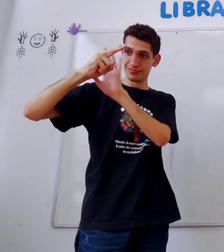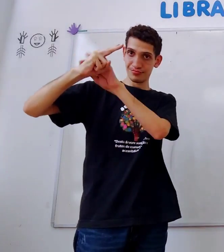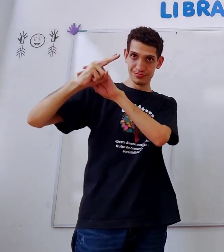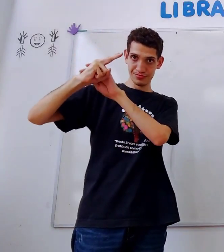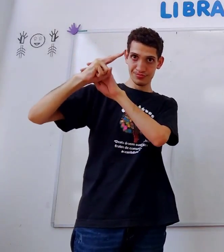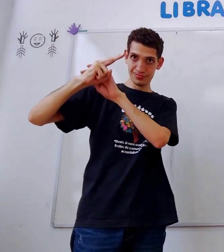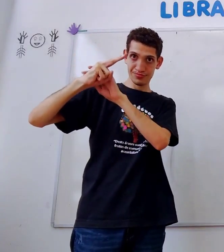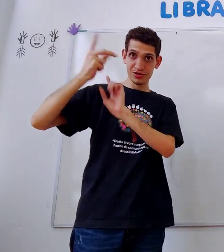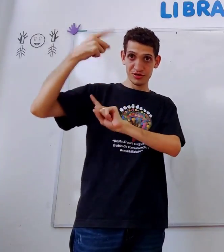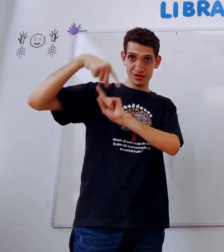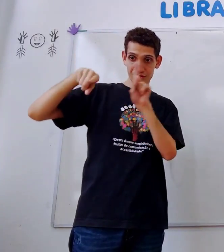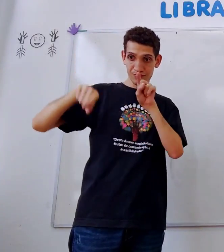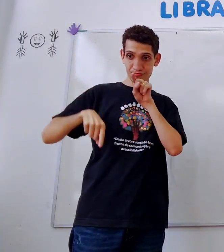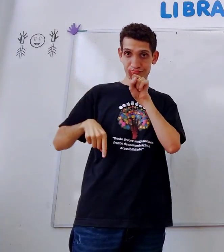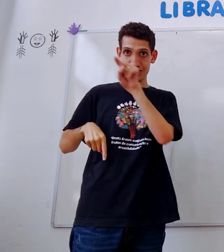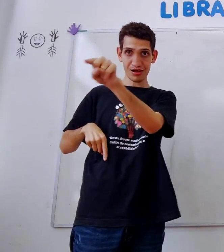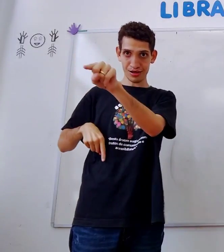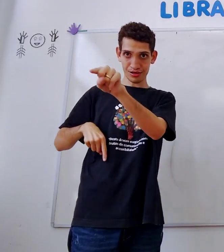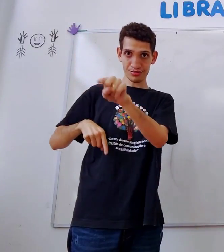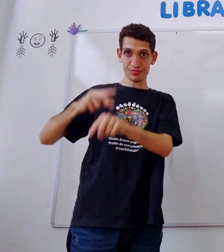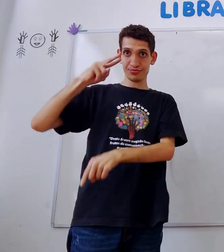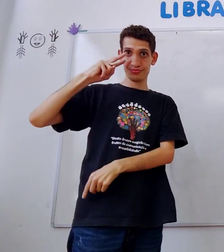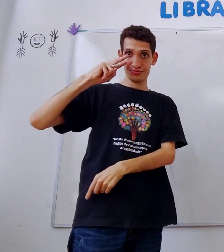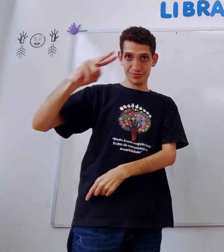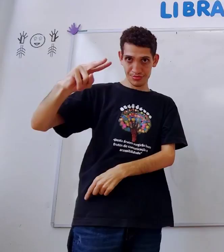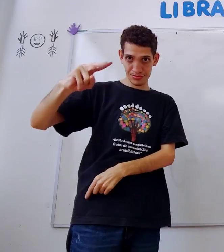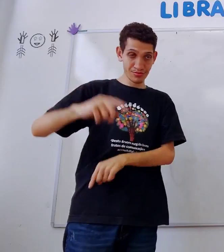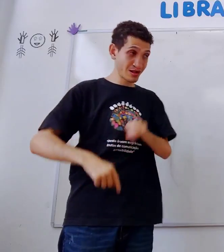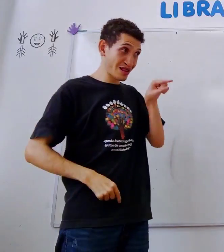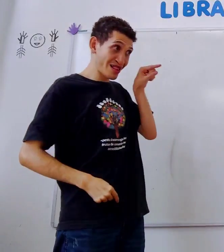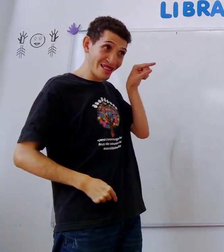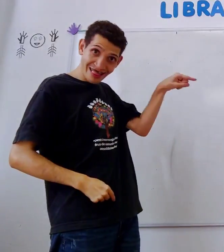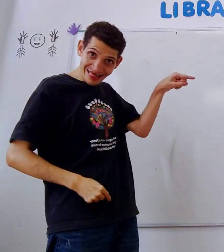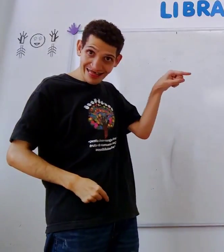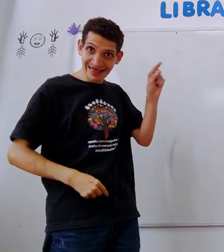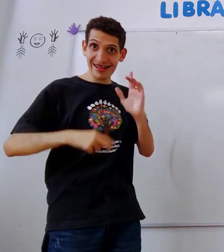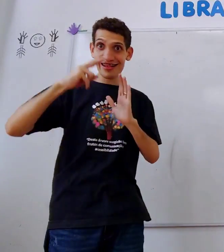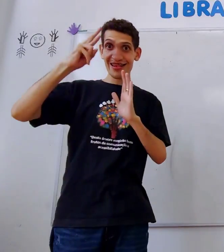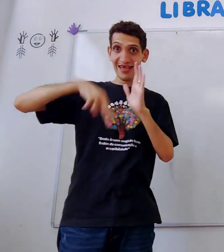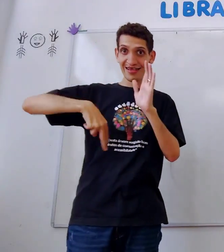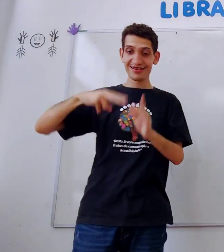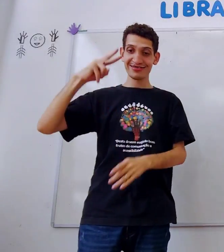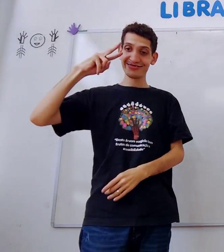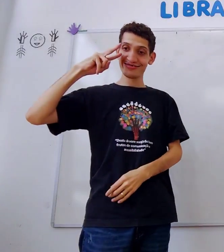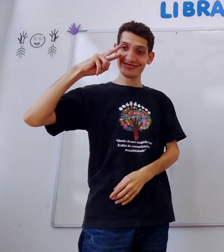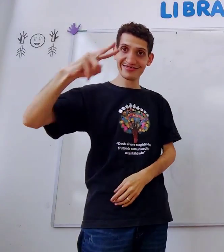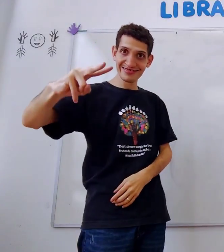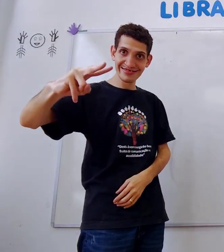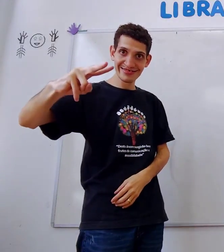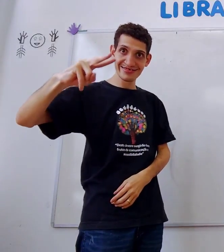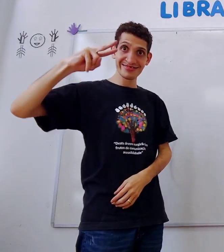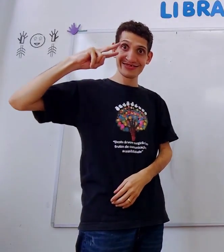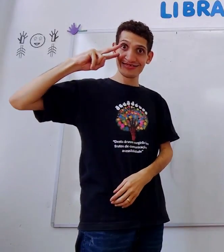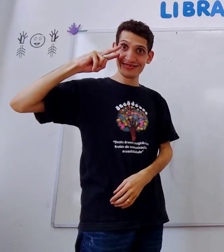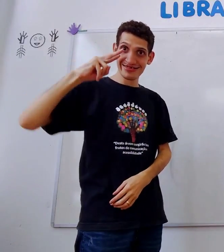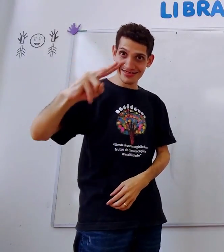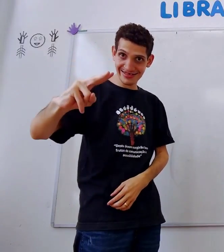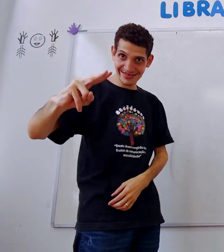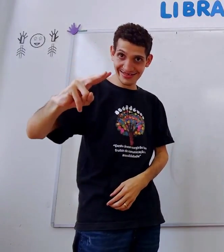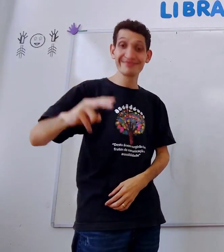nessa orientação, nessa direção e movimentos. Esse não se lê